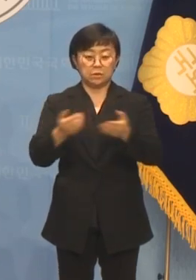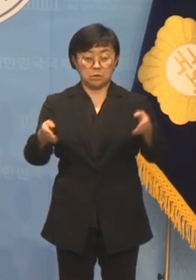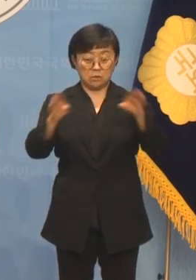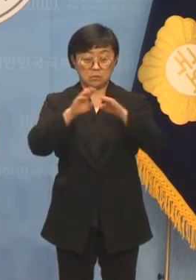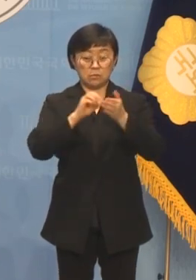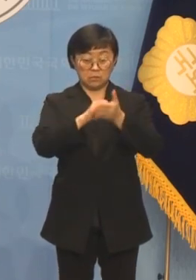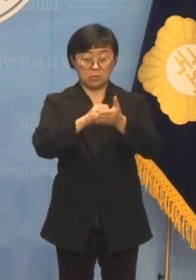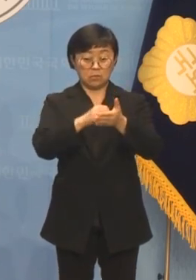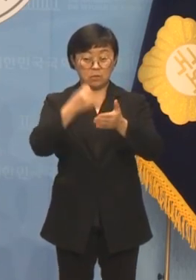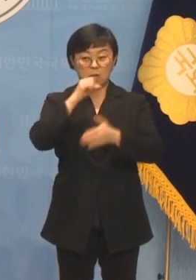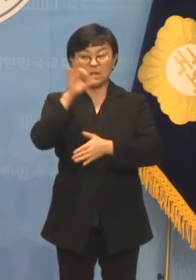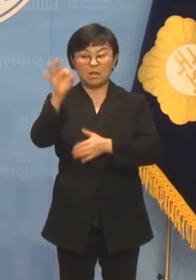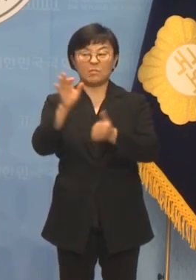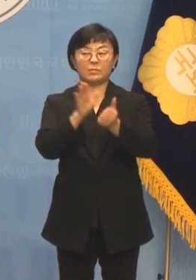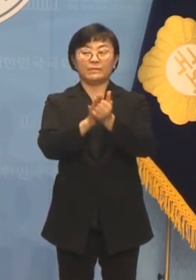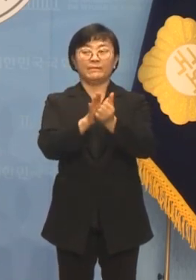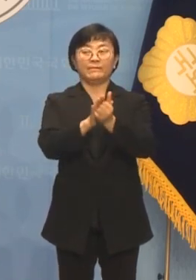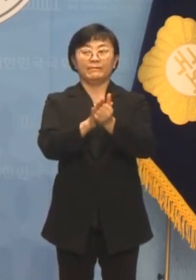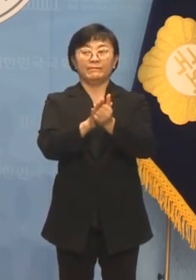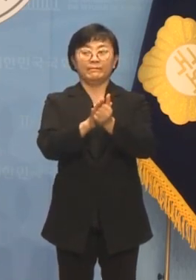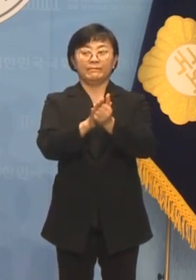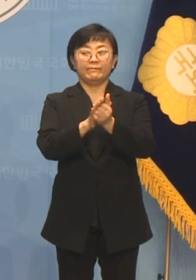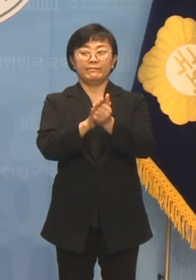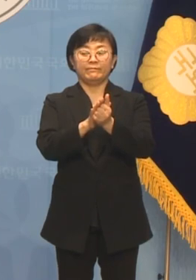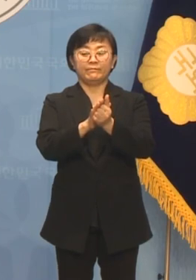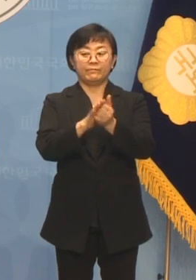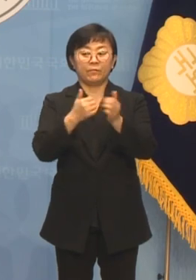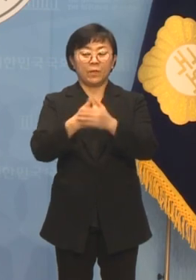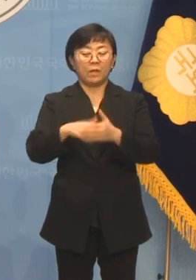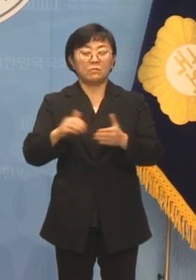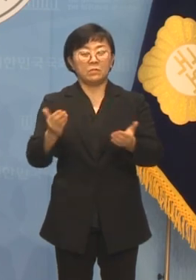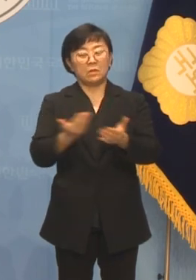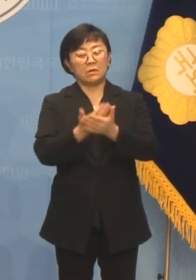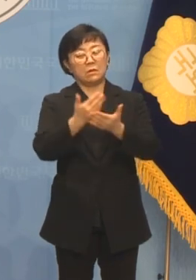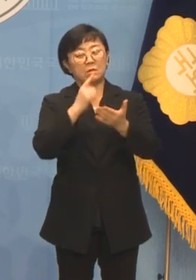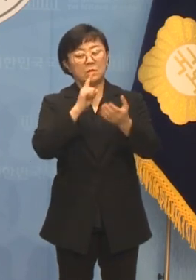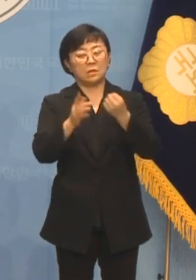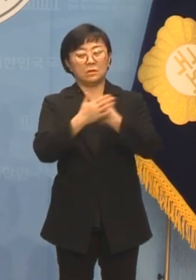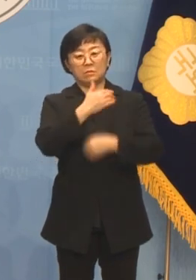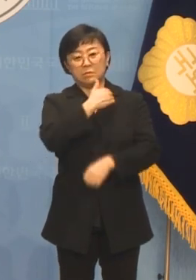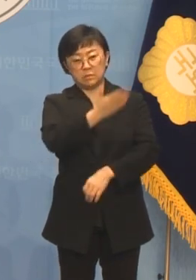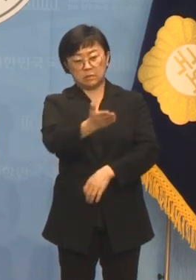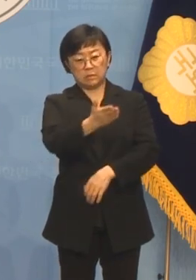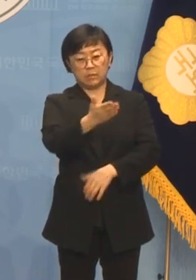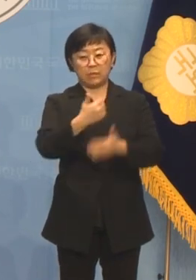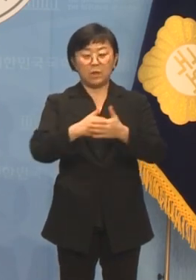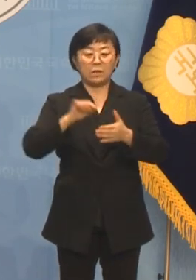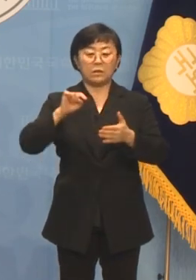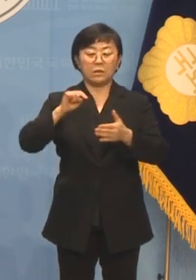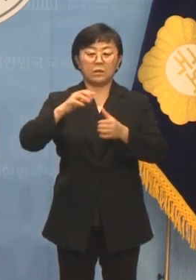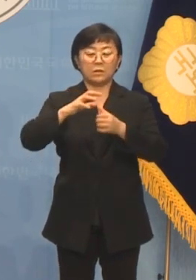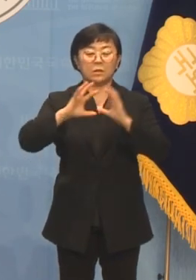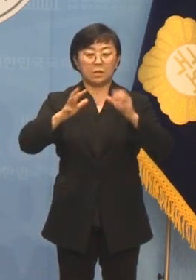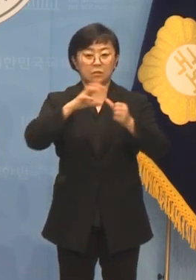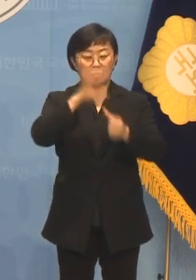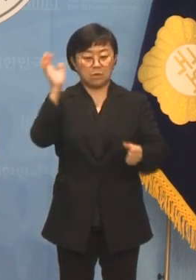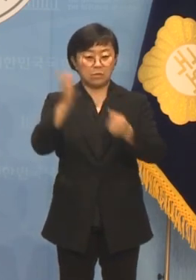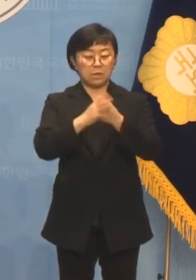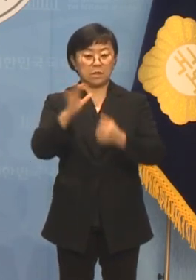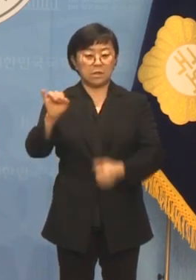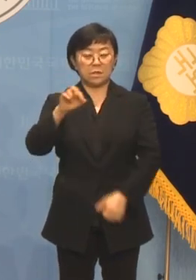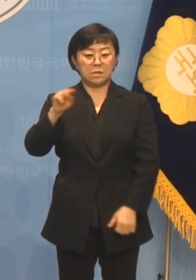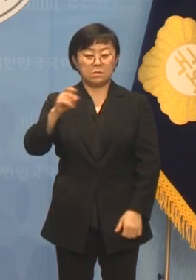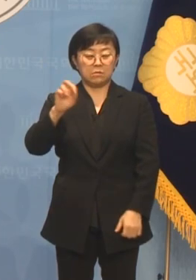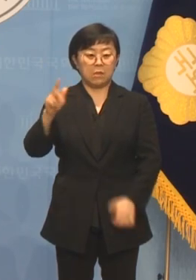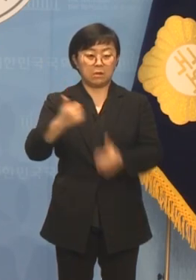예산을 지원하고 진영논리에 떠밀려 외면받아온 독립운동가 이승만의